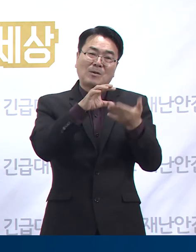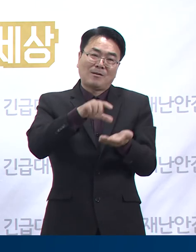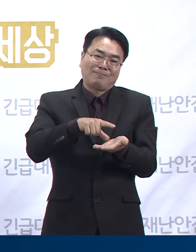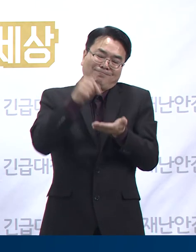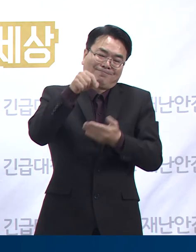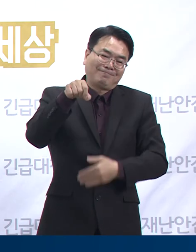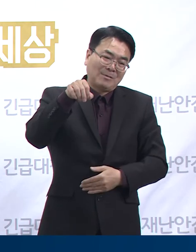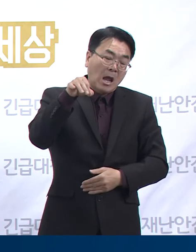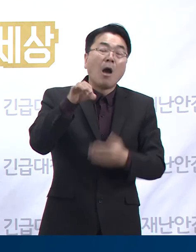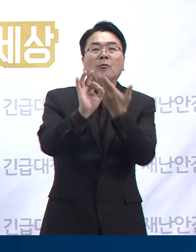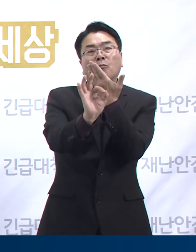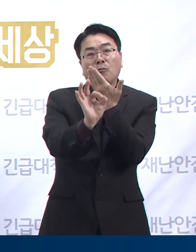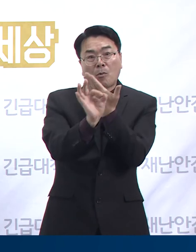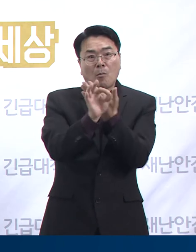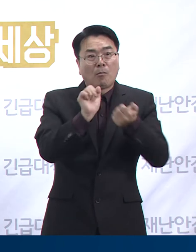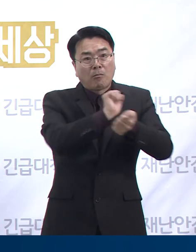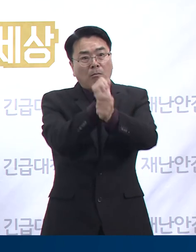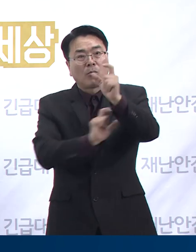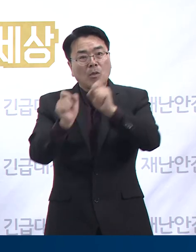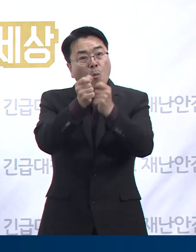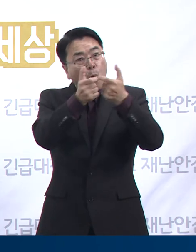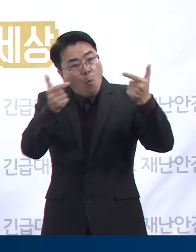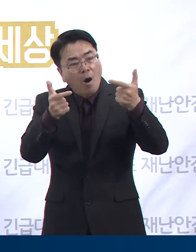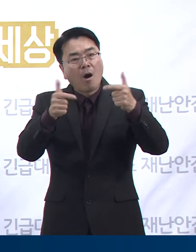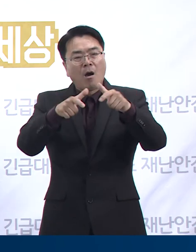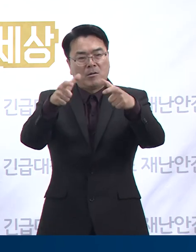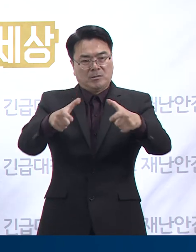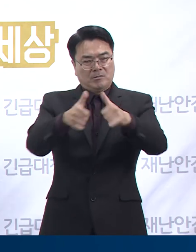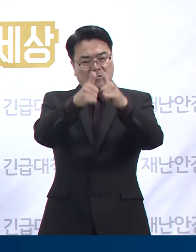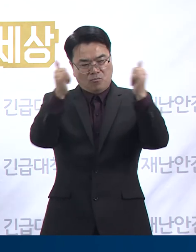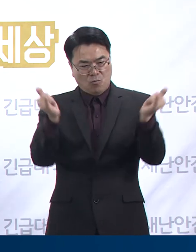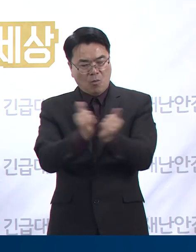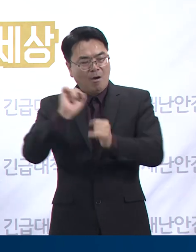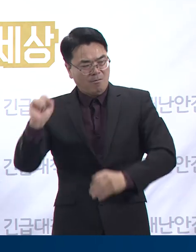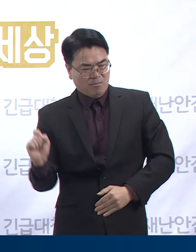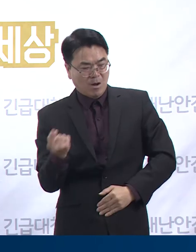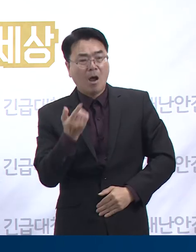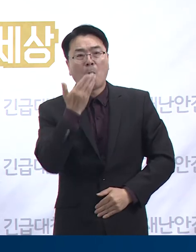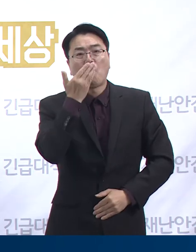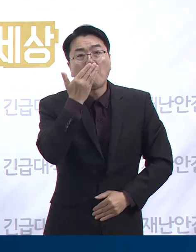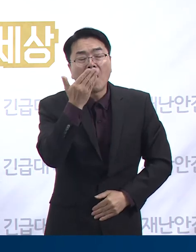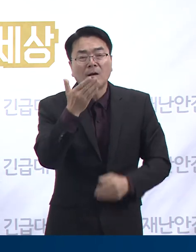전염될 수 있으며 또 다른 지역사회 확산의 빌미가 될 수 있습니다.